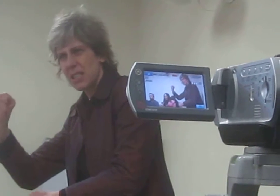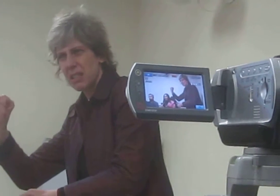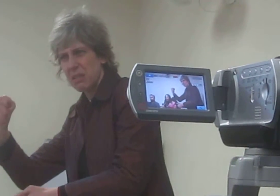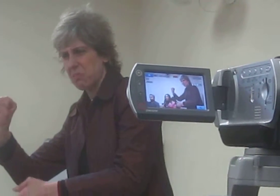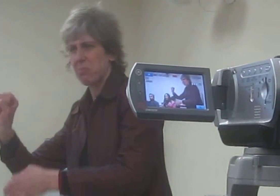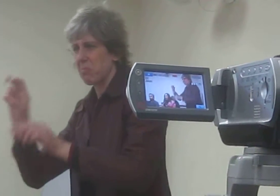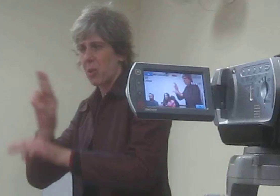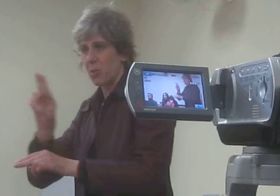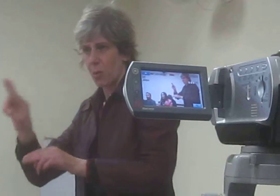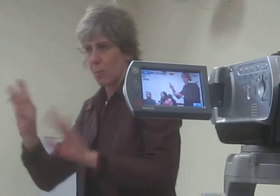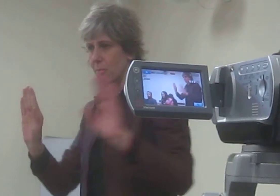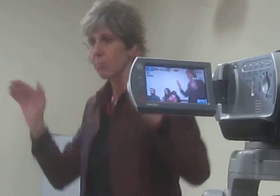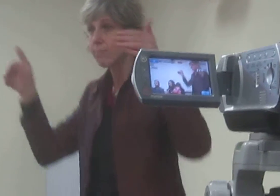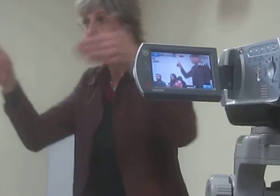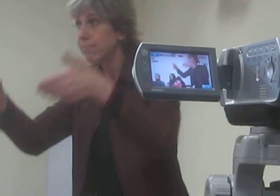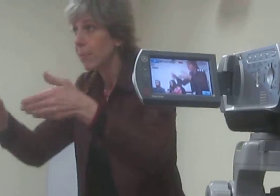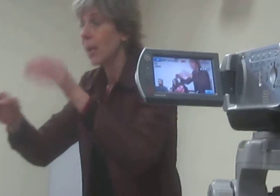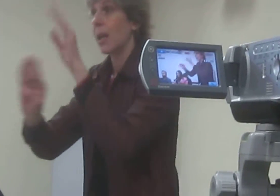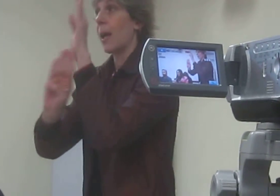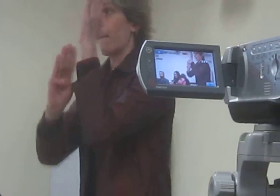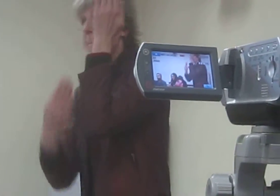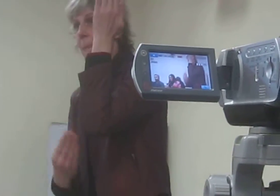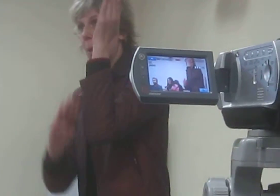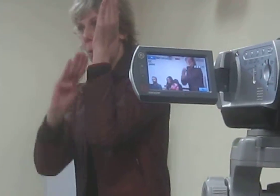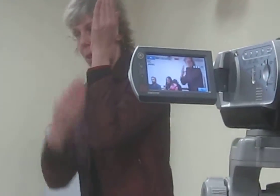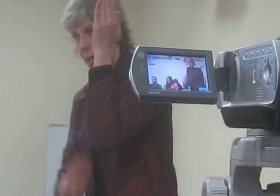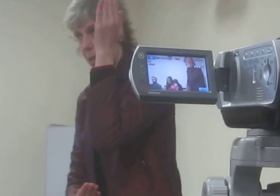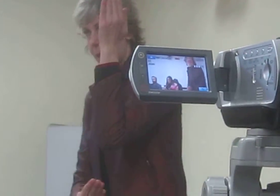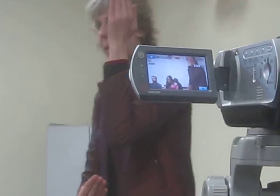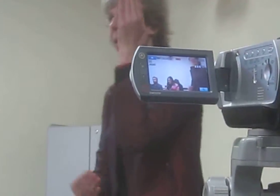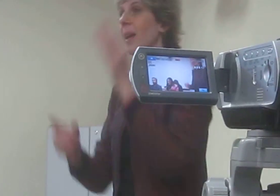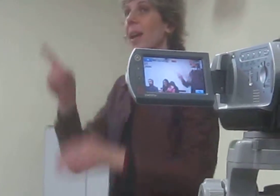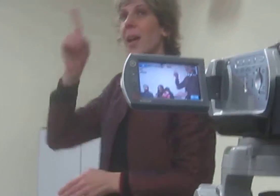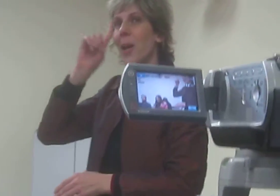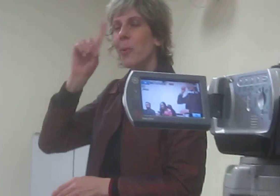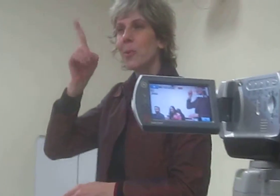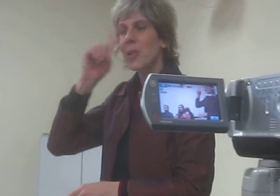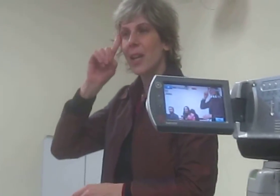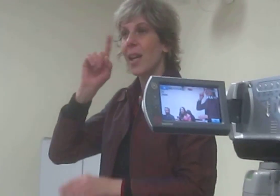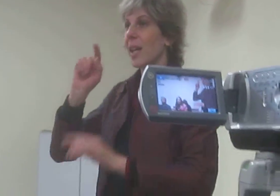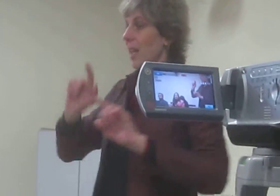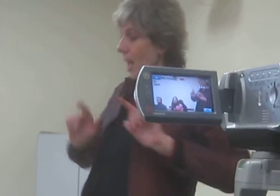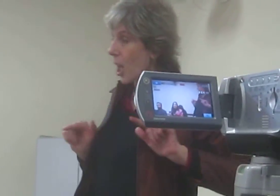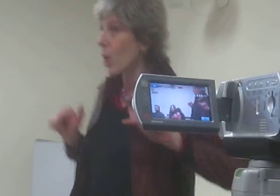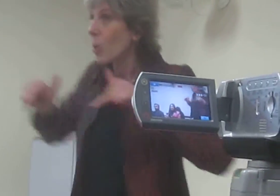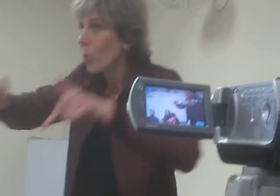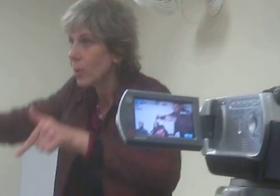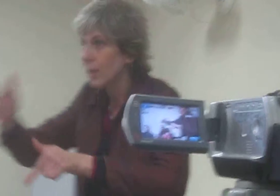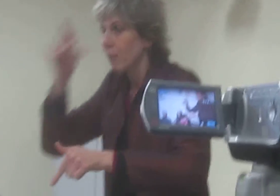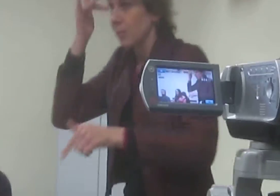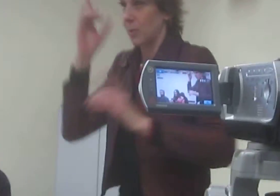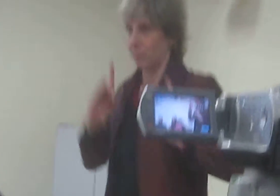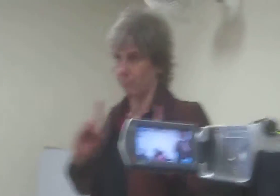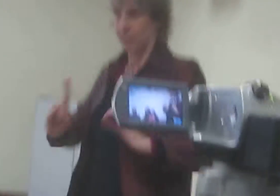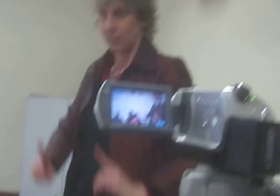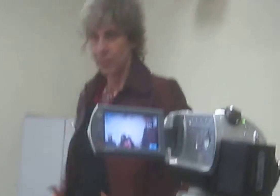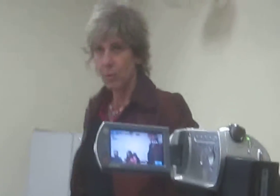evento que vai acontecer no dia da luta da pessoa com deficiência. Ou seja, é extremamente importante a participação de